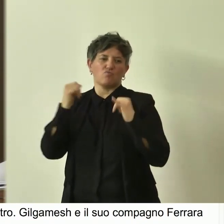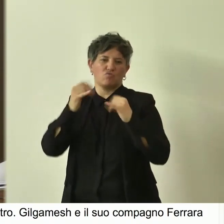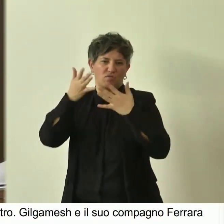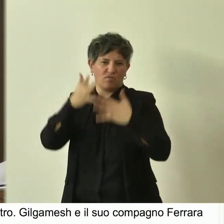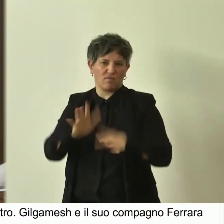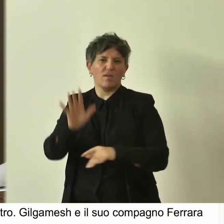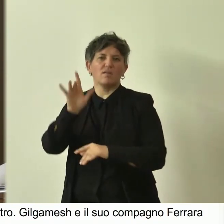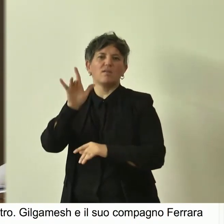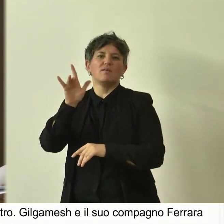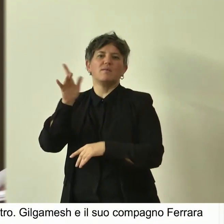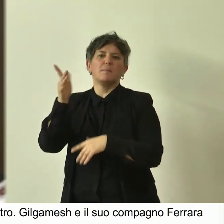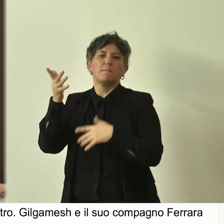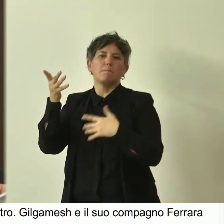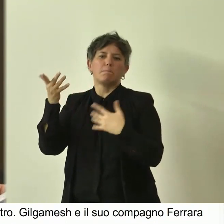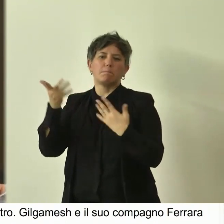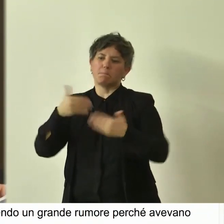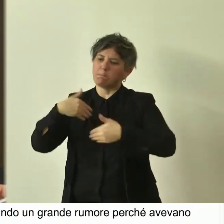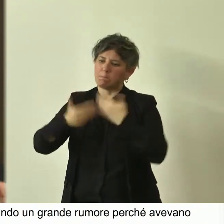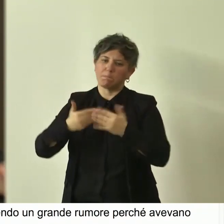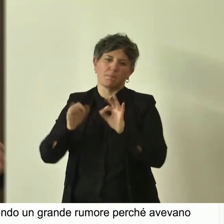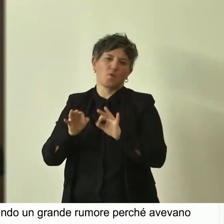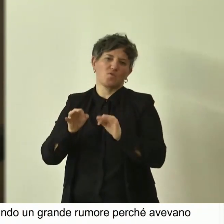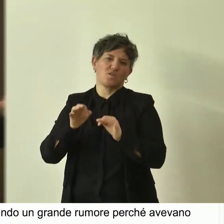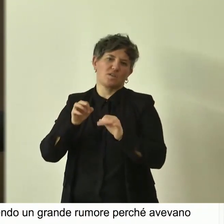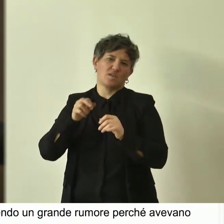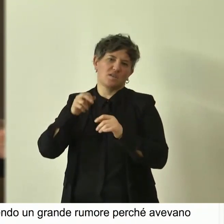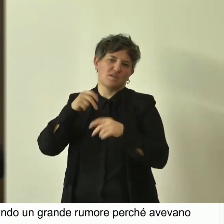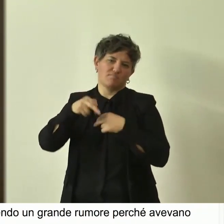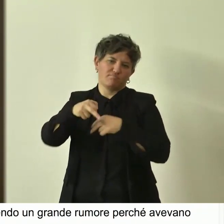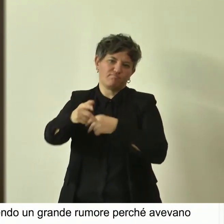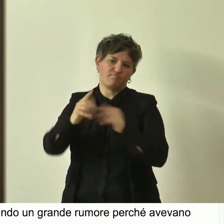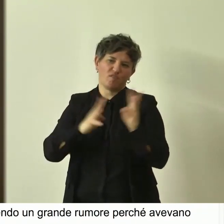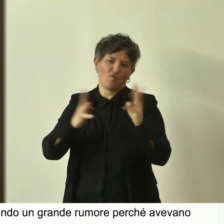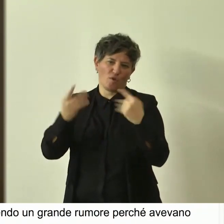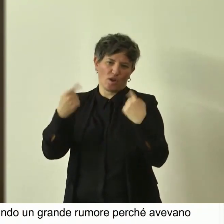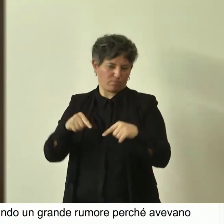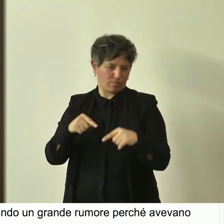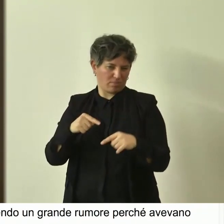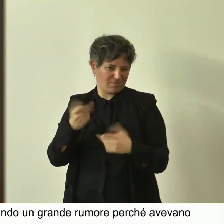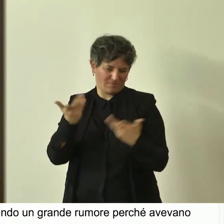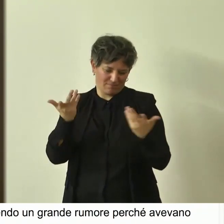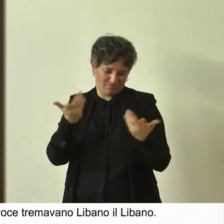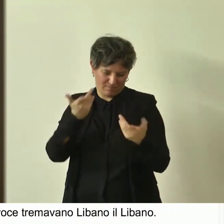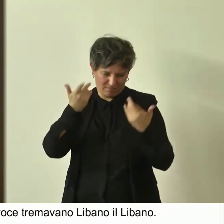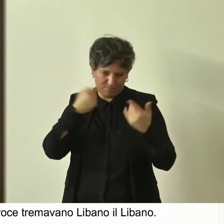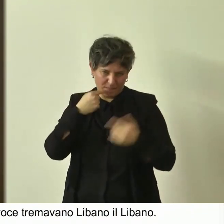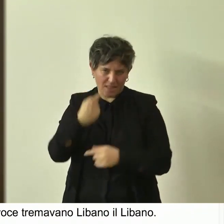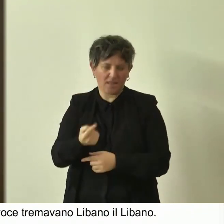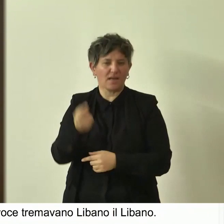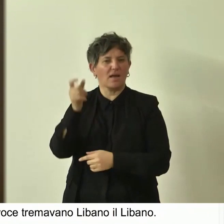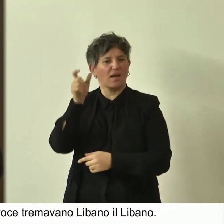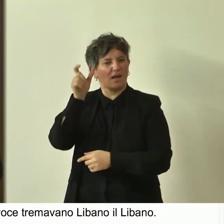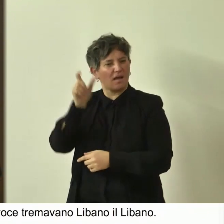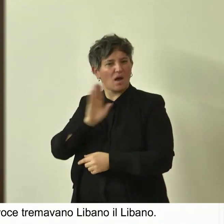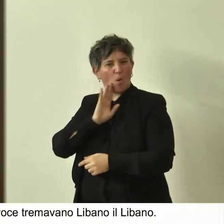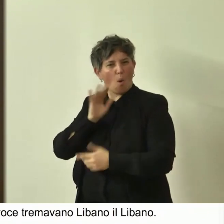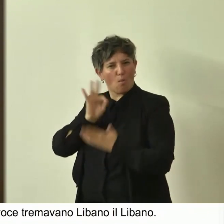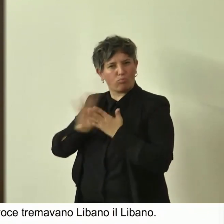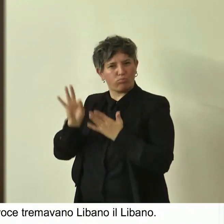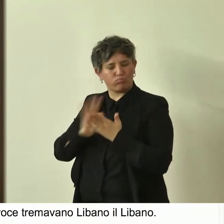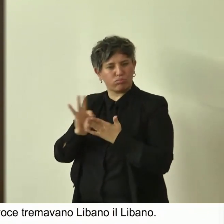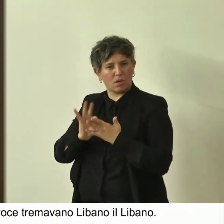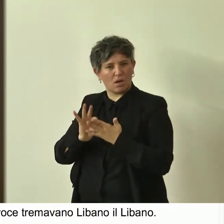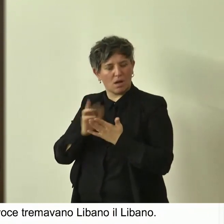furono spenti, avanzarono così nella foresta. Quindi questa è una delle imprese di Gilgamesh e fa venire i